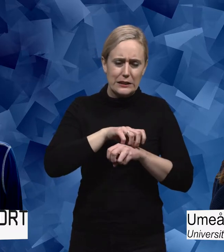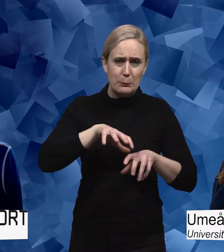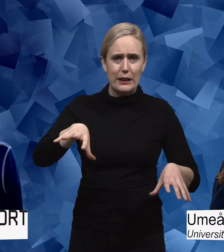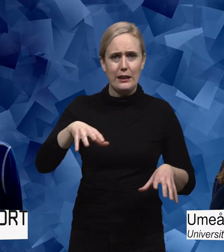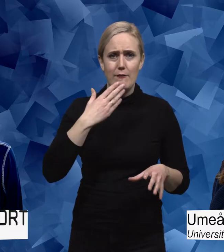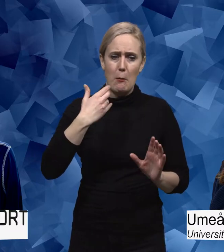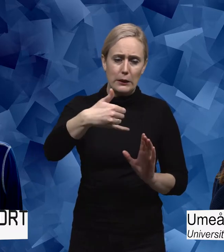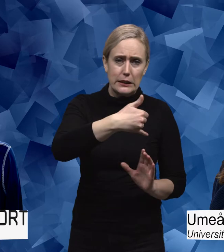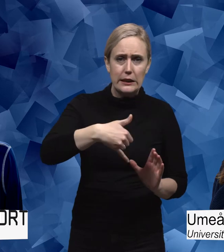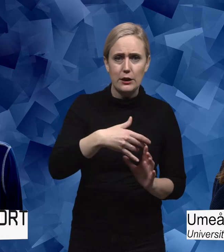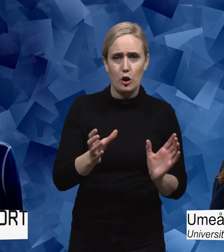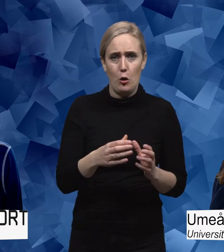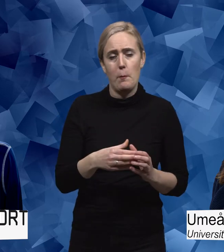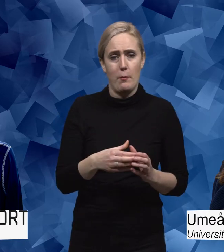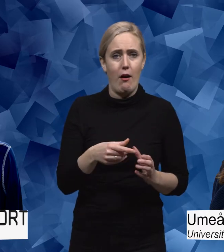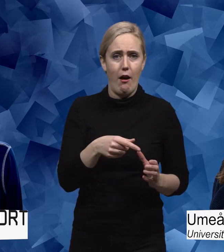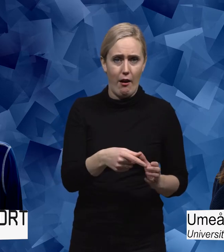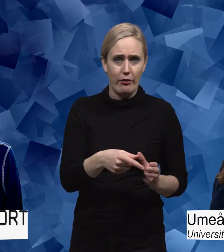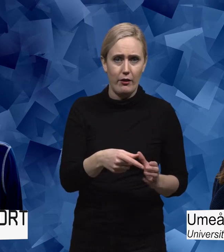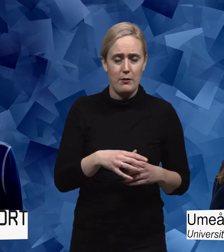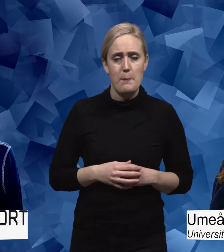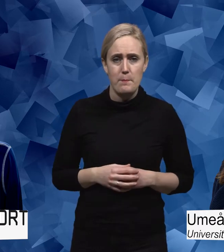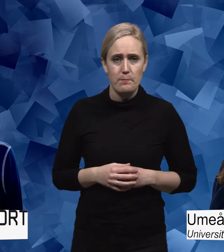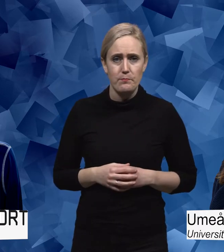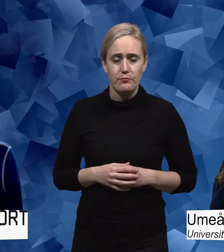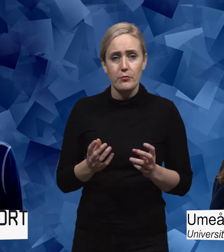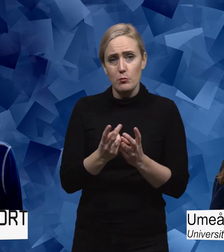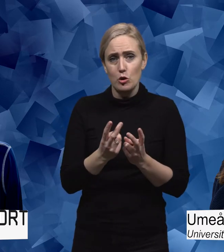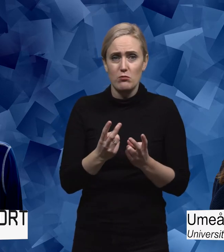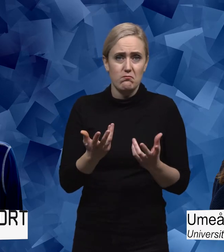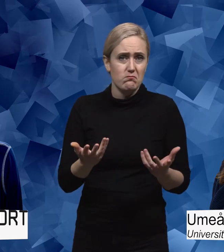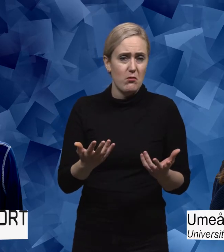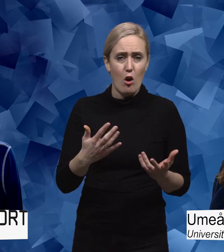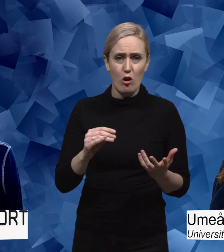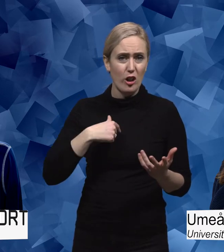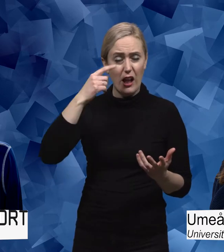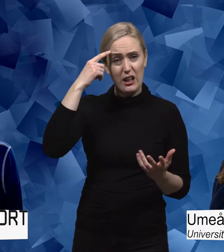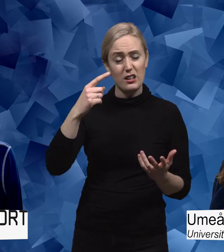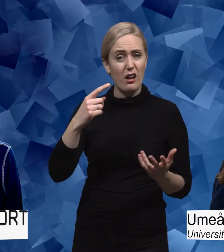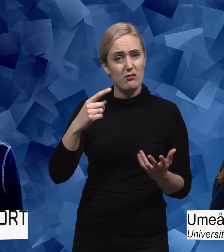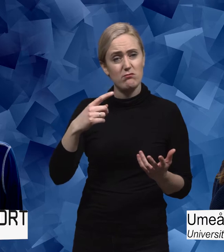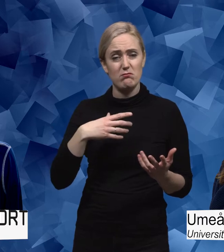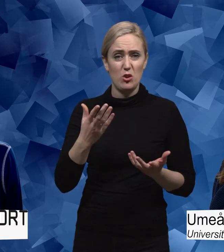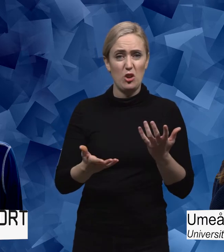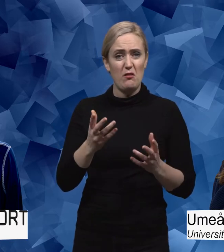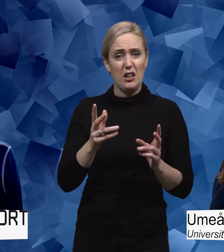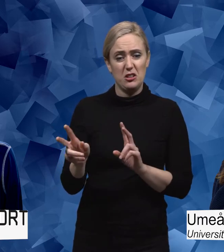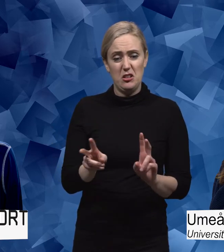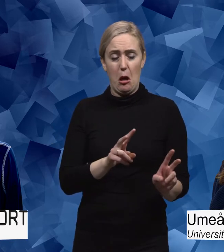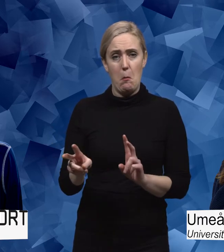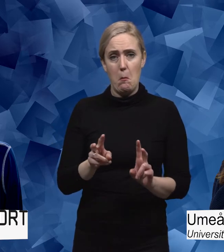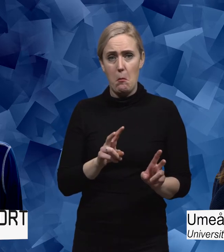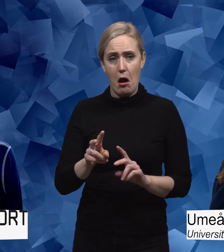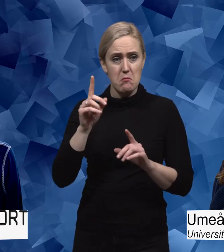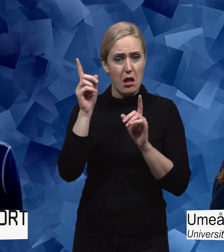som finns representerade i det som skulle kunna vara en så kallad grupp. Så att jag tänker mig att det är väl ungefär samma saker